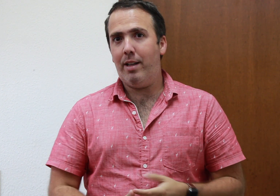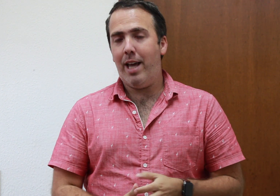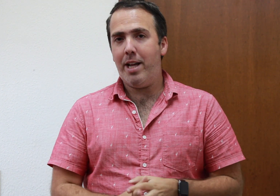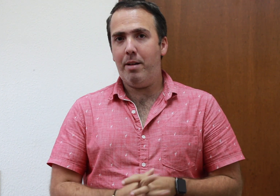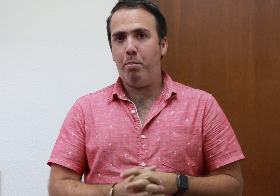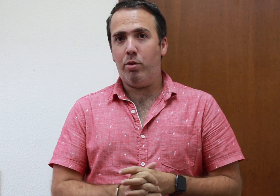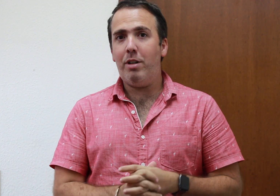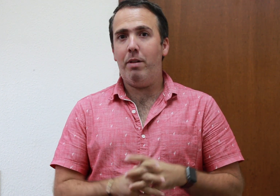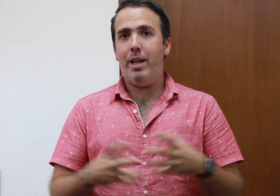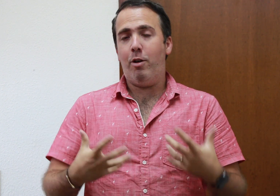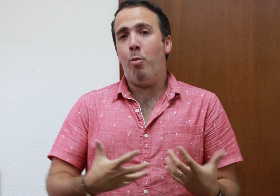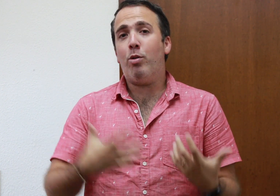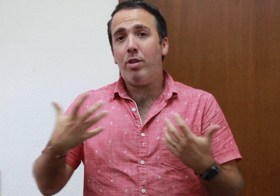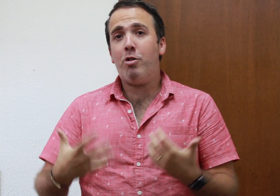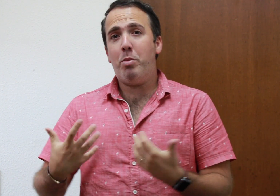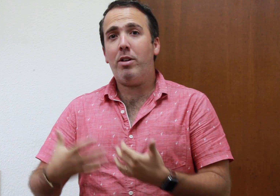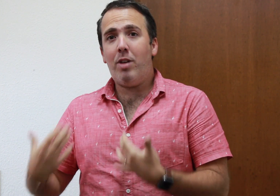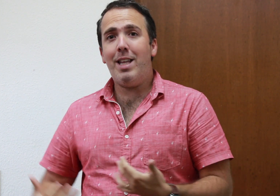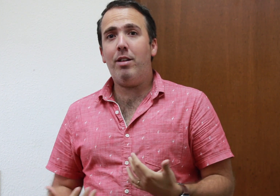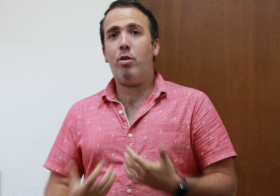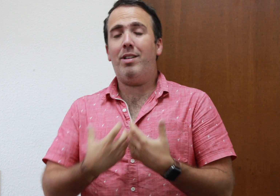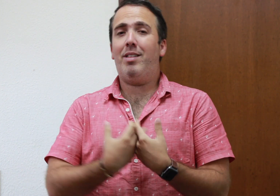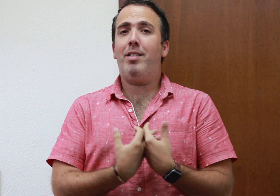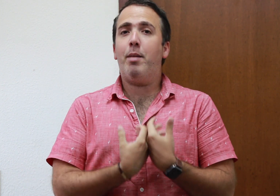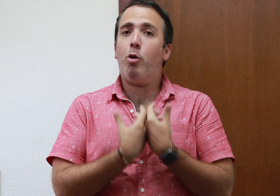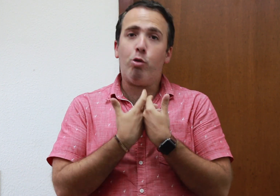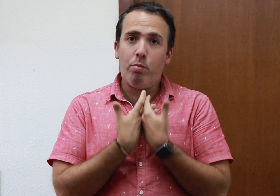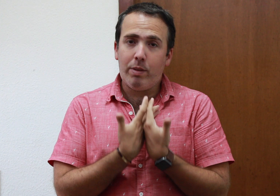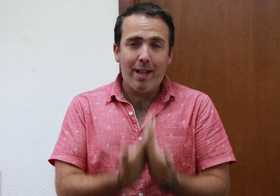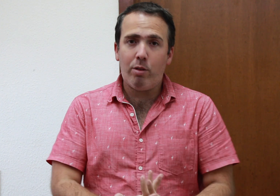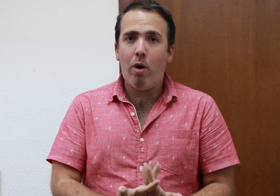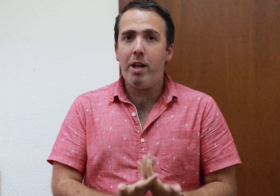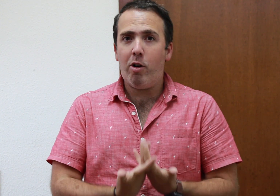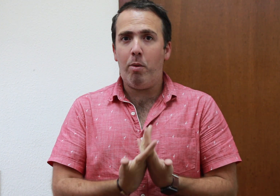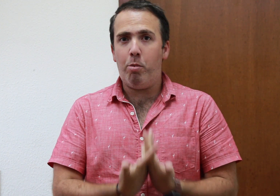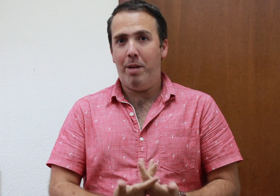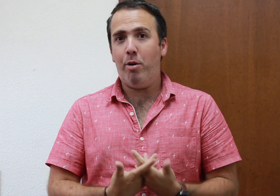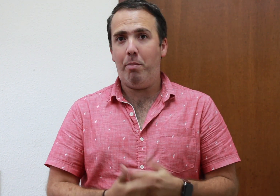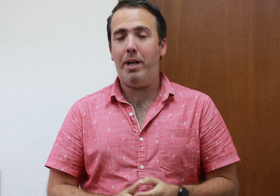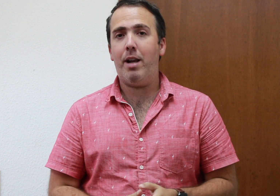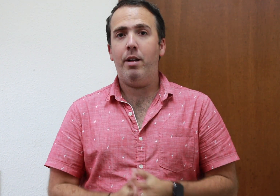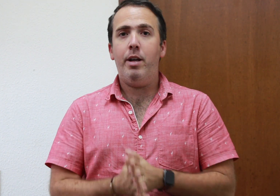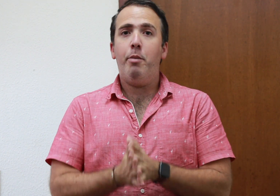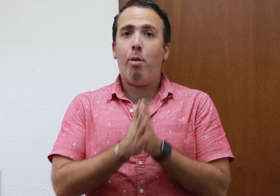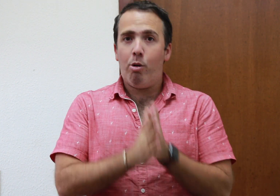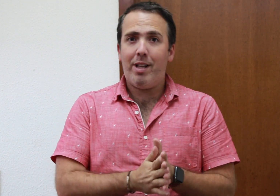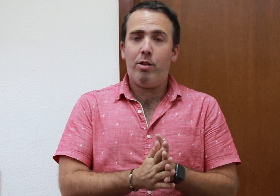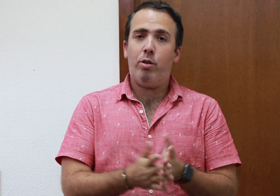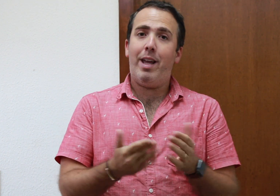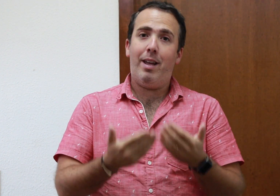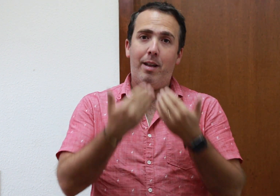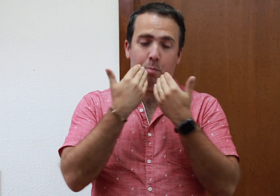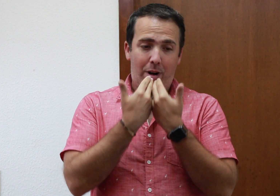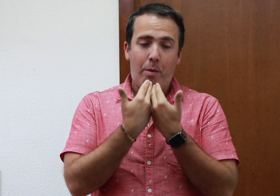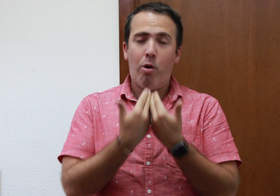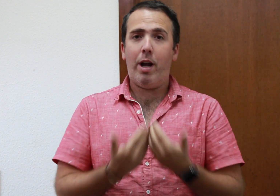de aire posible y como es un instrumento de aliento necesitamos tanto aire como podamos respirar. Por lo tanto, por la boca